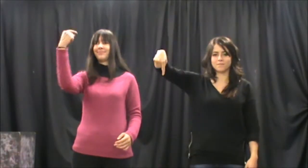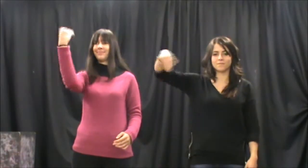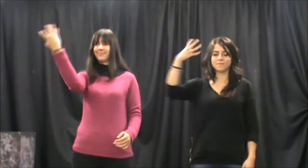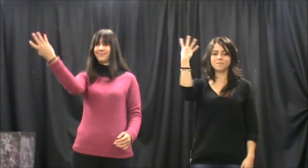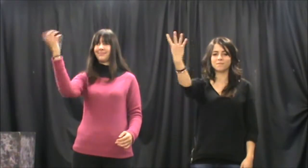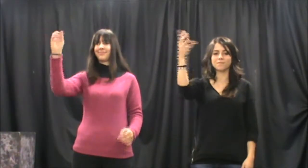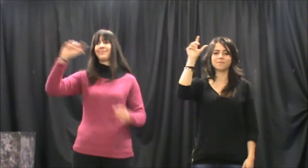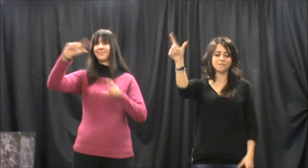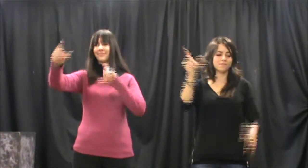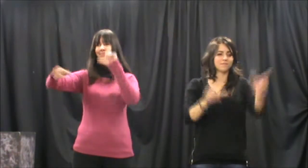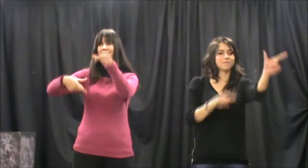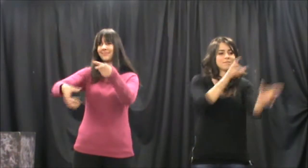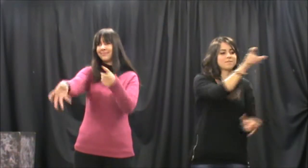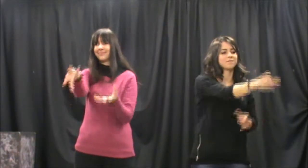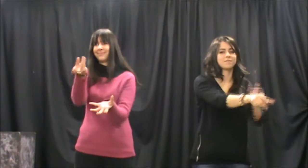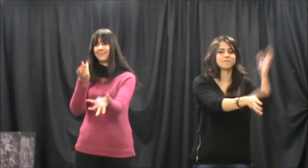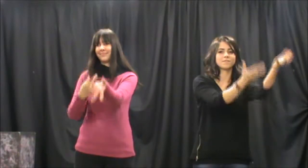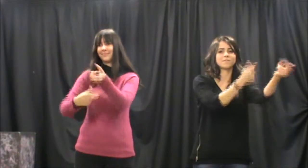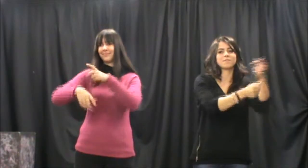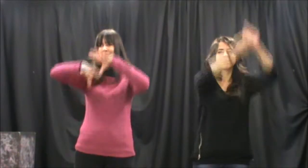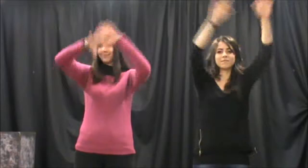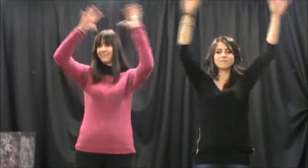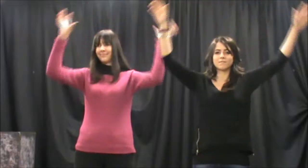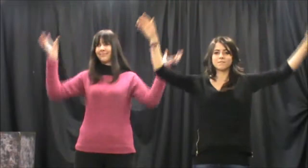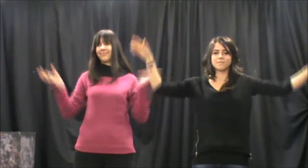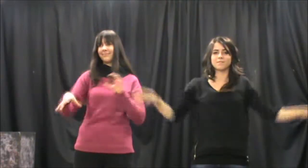quaranta lladres s'han repartit al món.